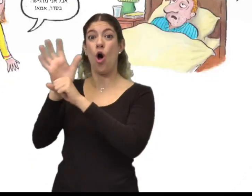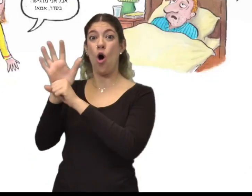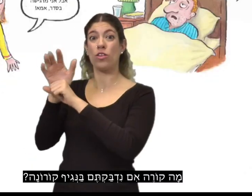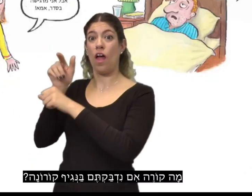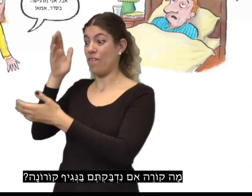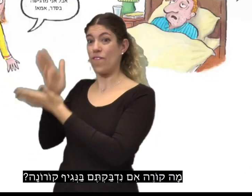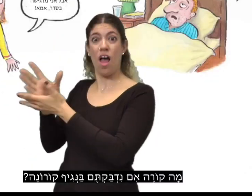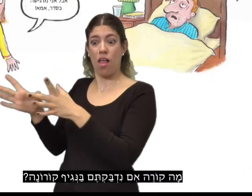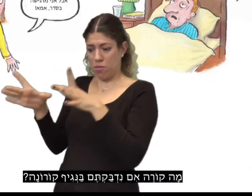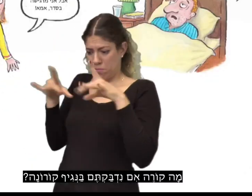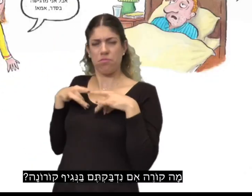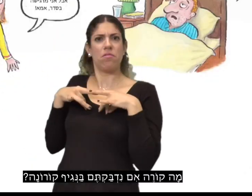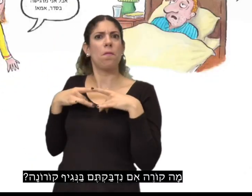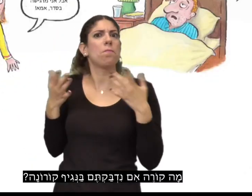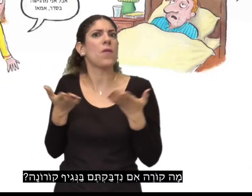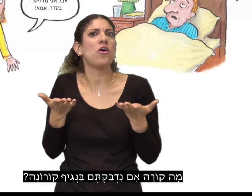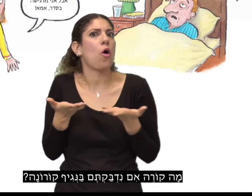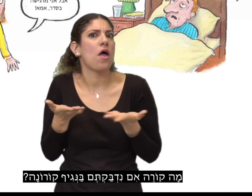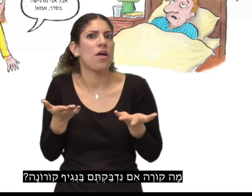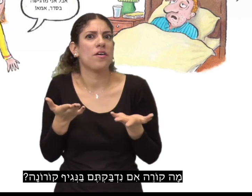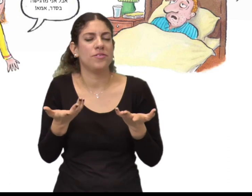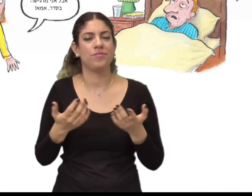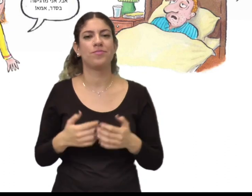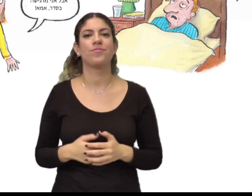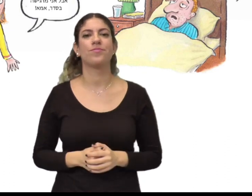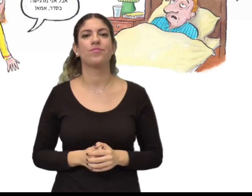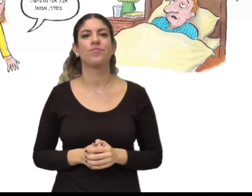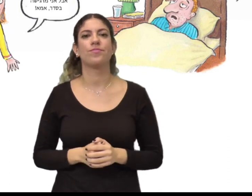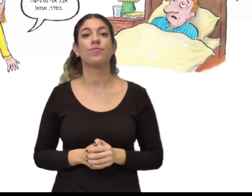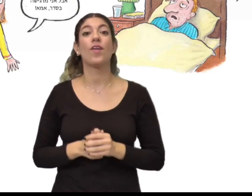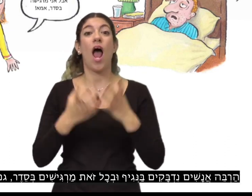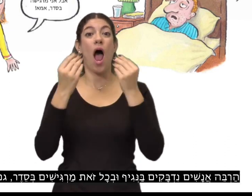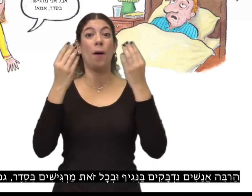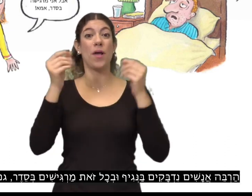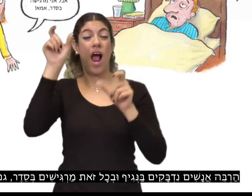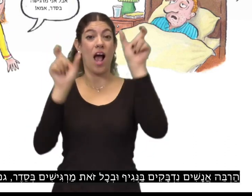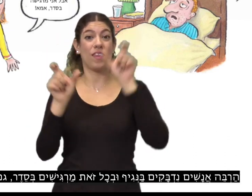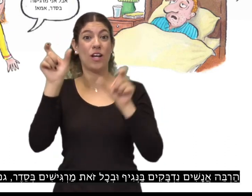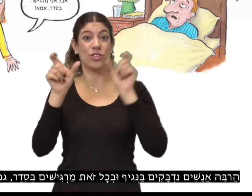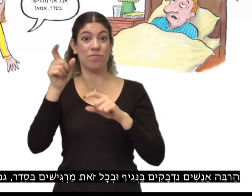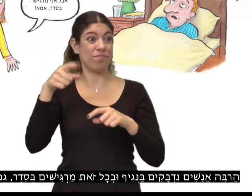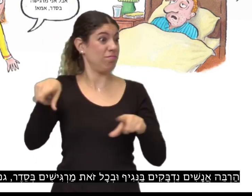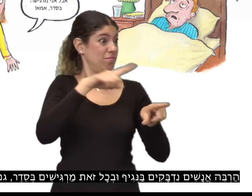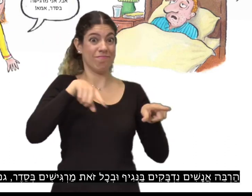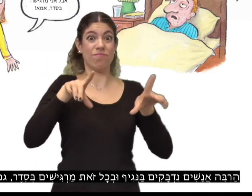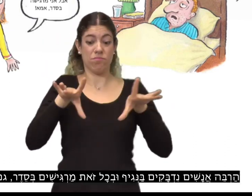מה קורה אם נדבקתם בנגיף קורונה? הרבה אנשים נדבקים בנגיף,